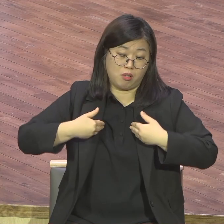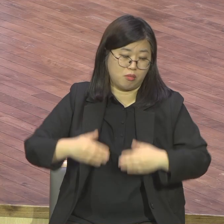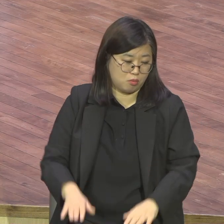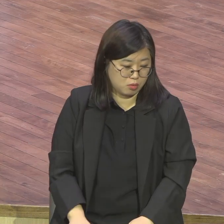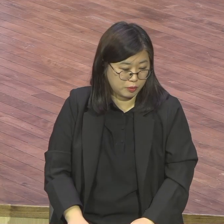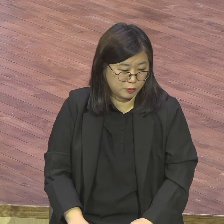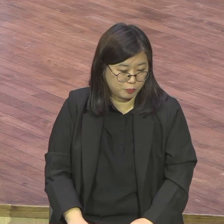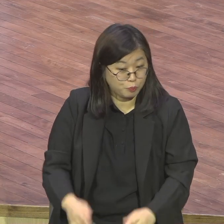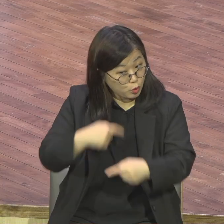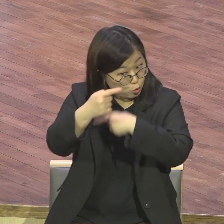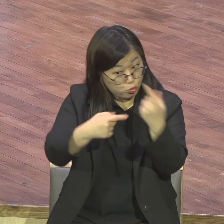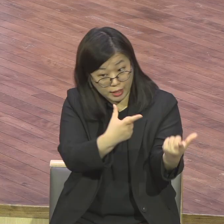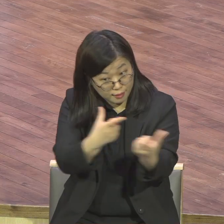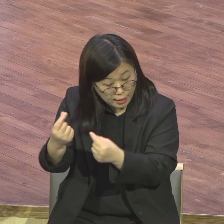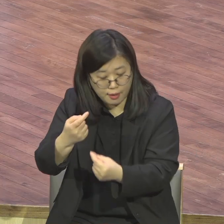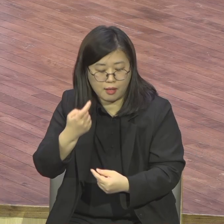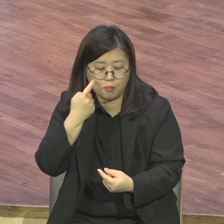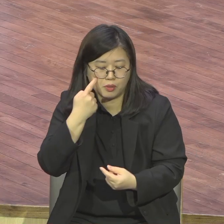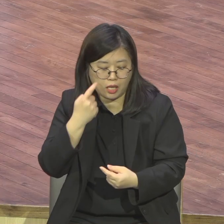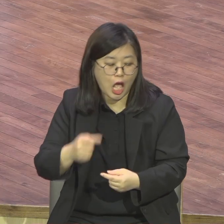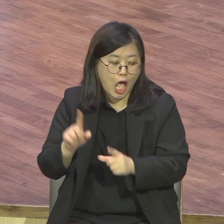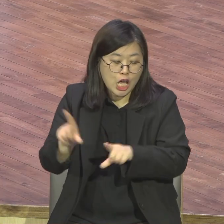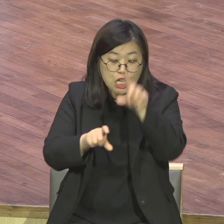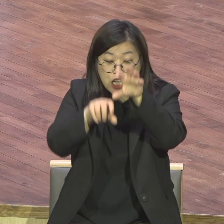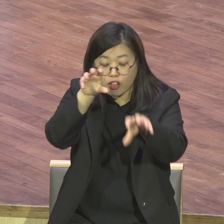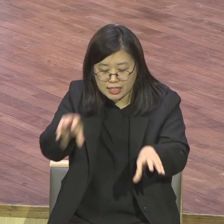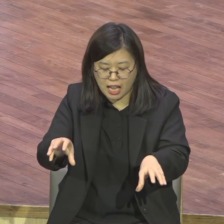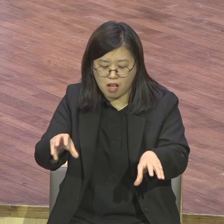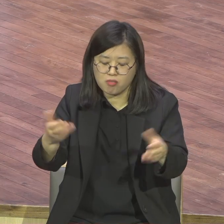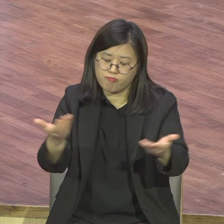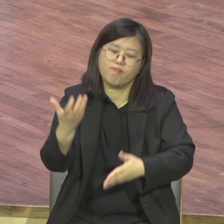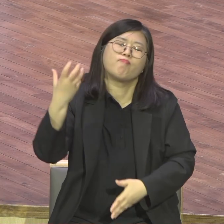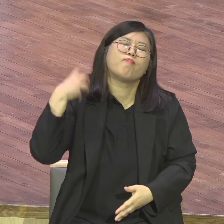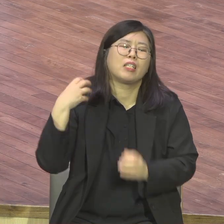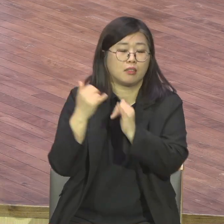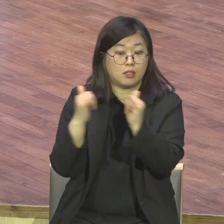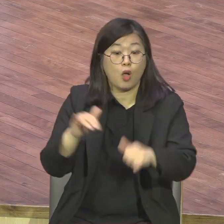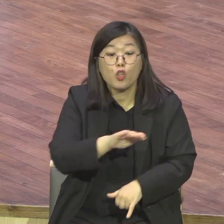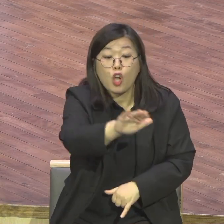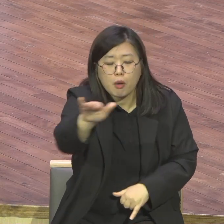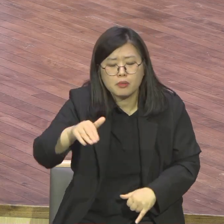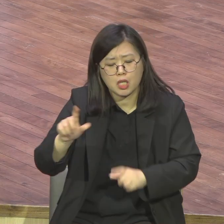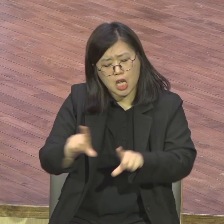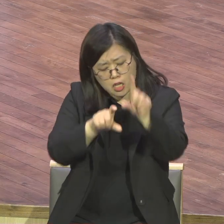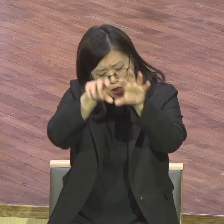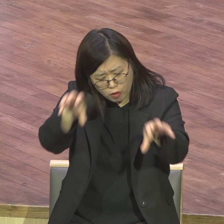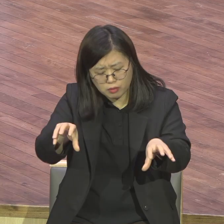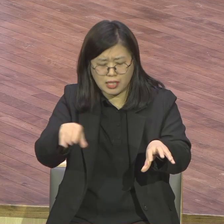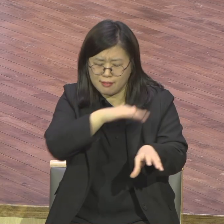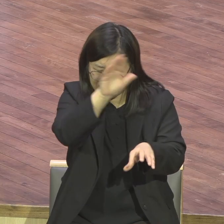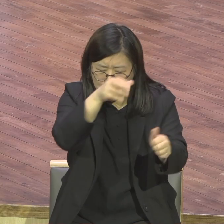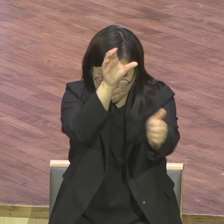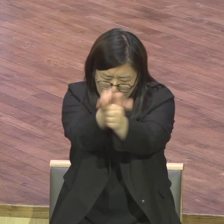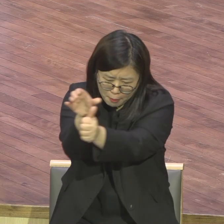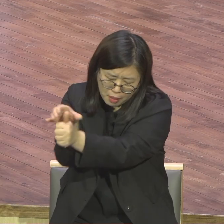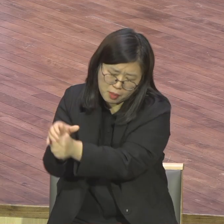사령관이다 여러분이 중직자들은요 중직자 시대에 왜 유